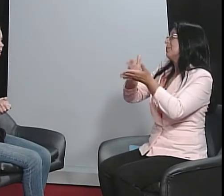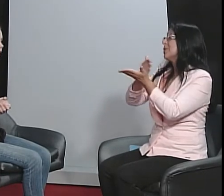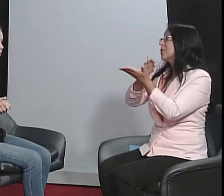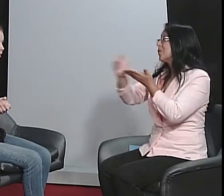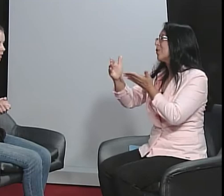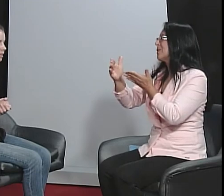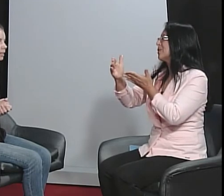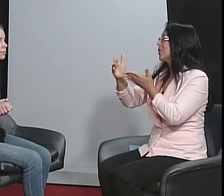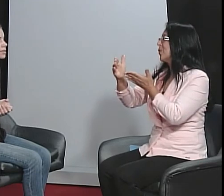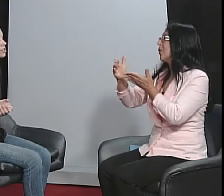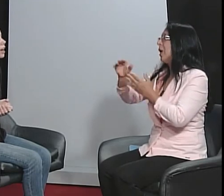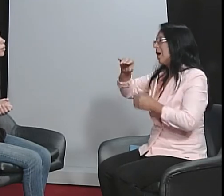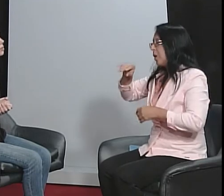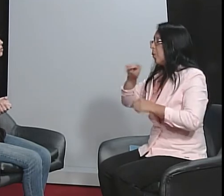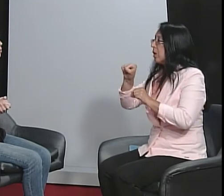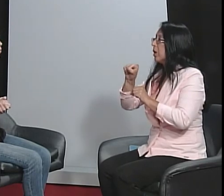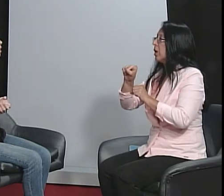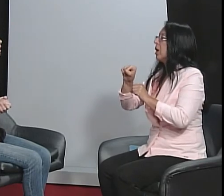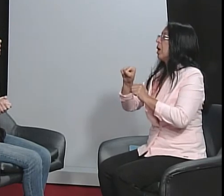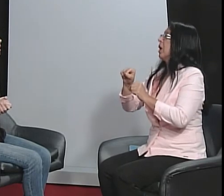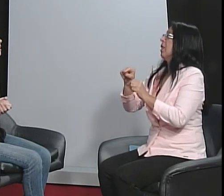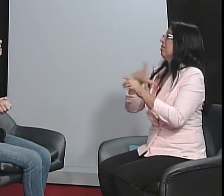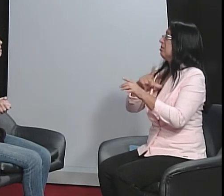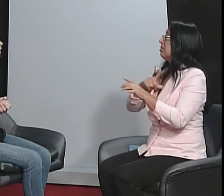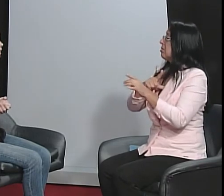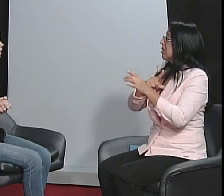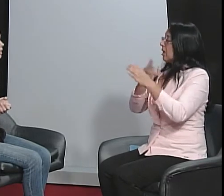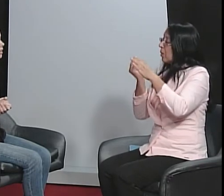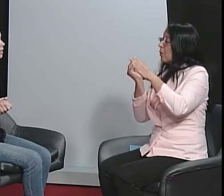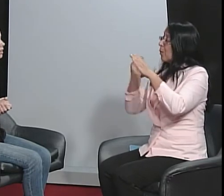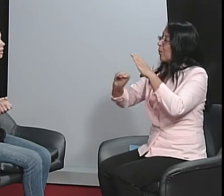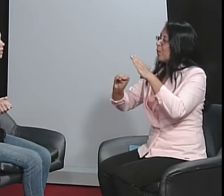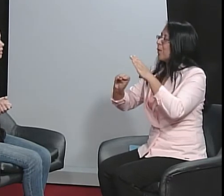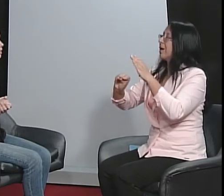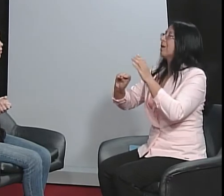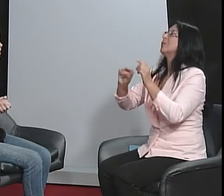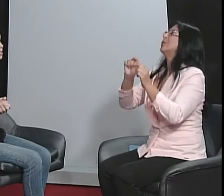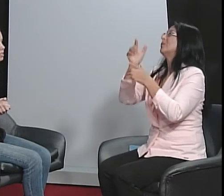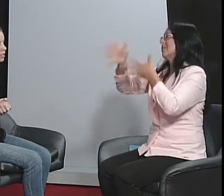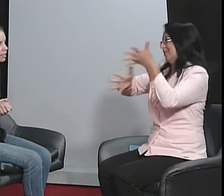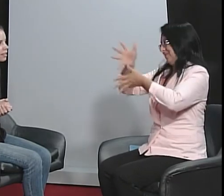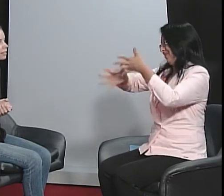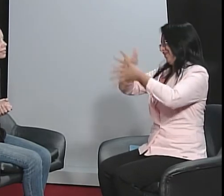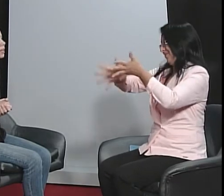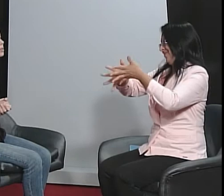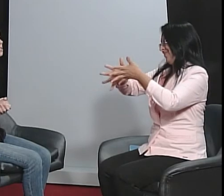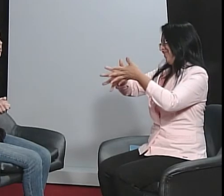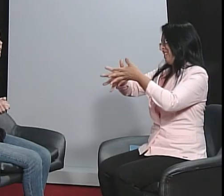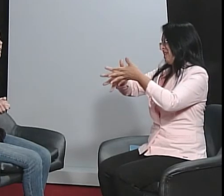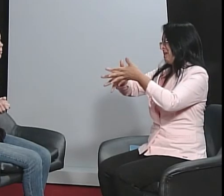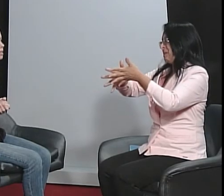com a lei de Libras, já começou a ser conhecida, tem o ensino de Libras,